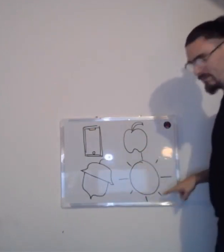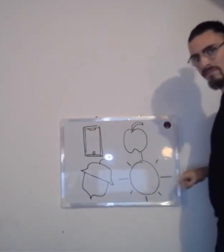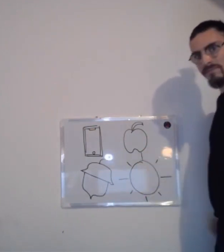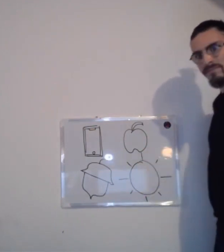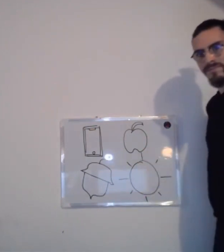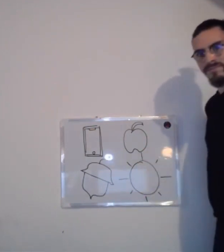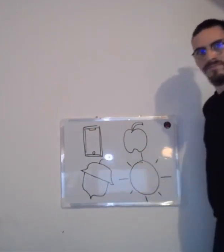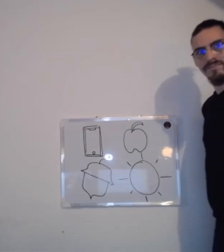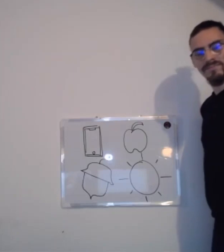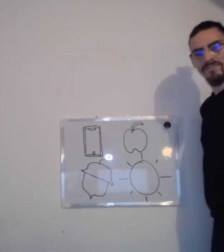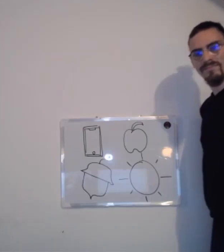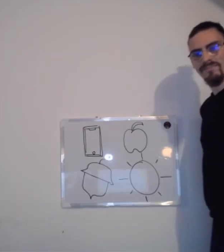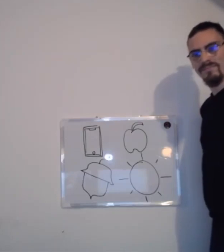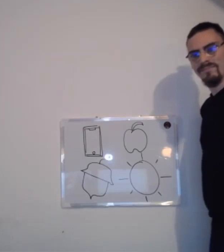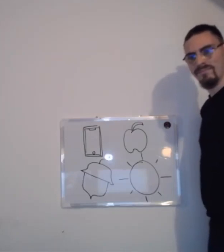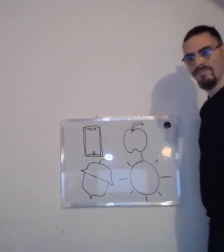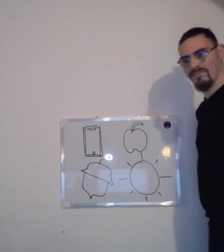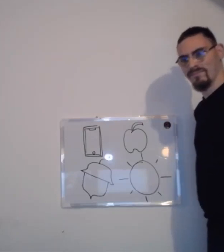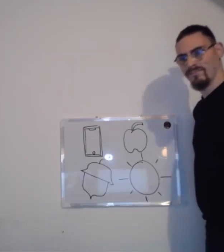représente le soleil. C'était cette image.